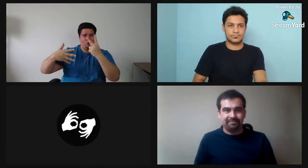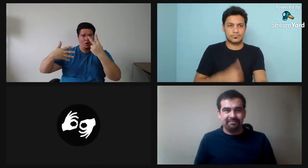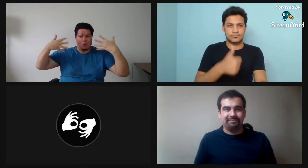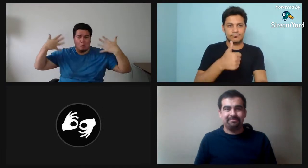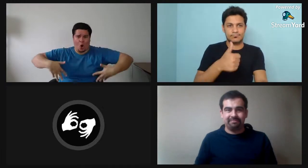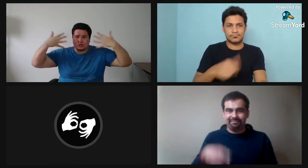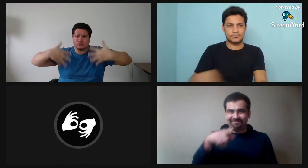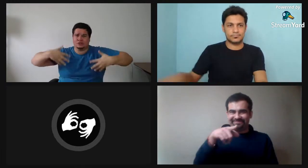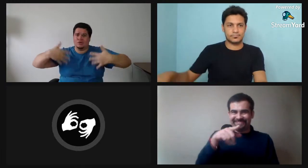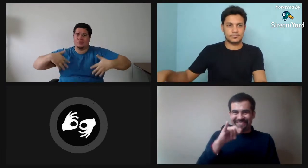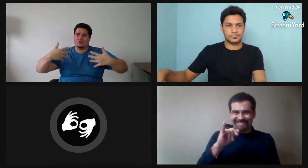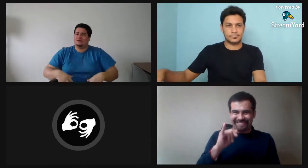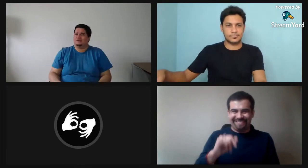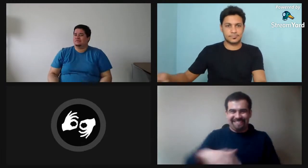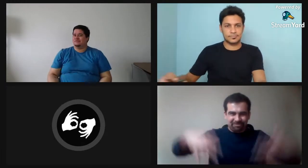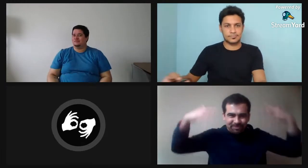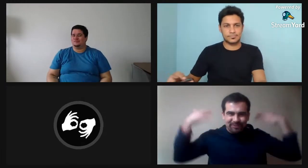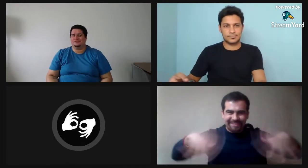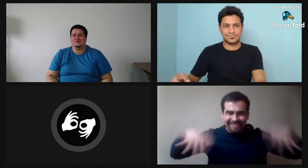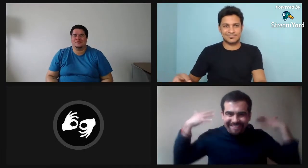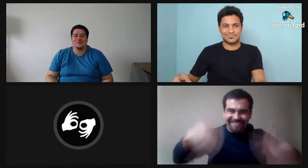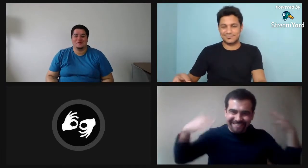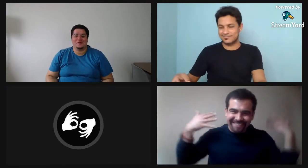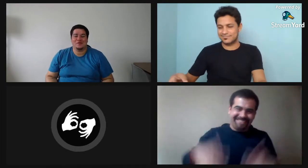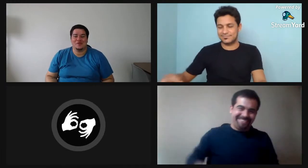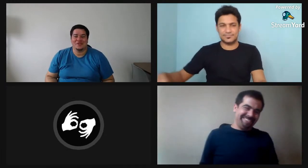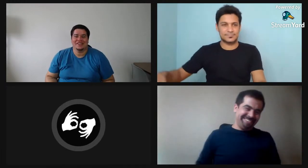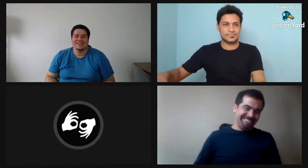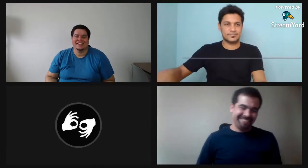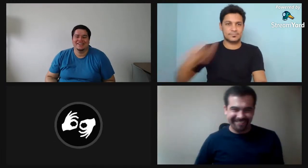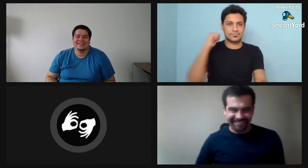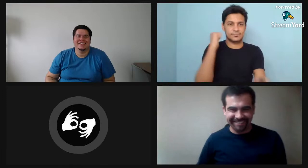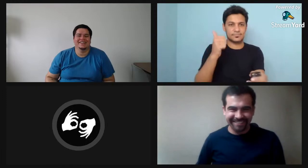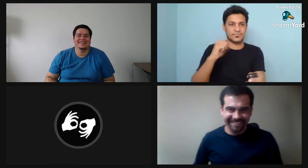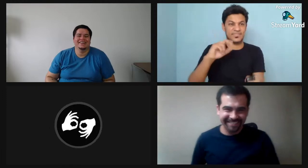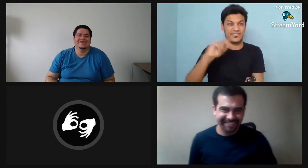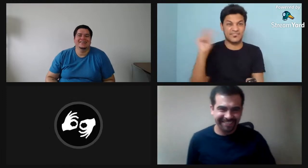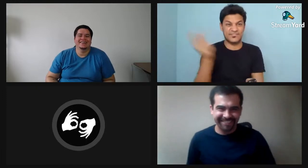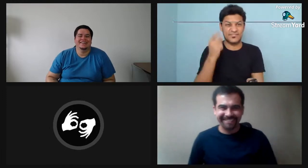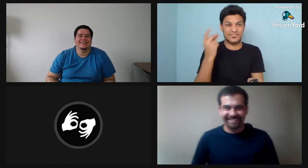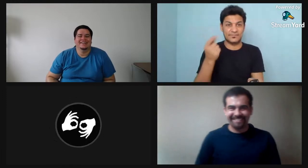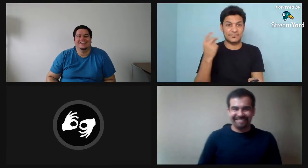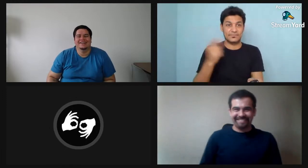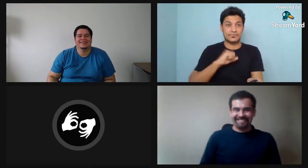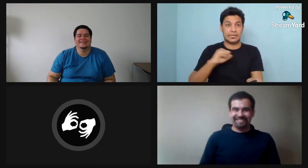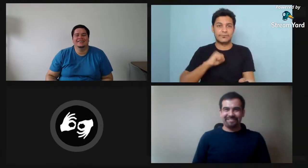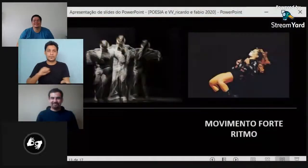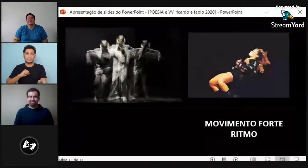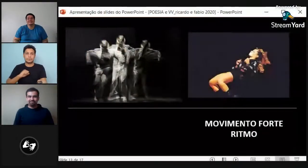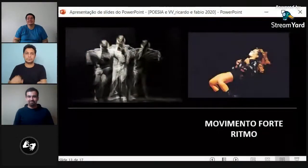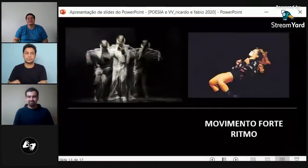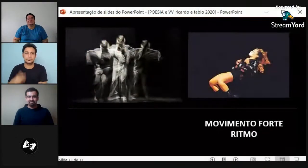claro, enfatizo en los movimientos. Los cambios de ritmo durante la historia. Se genera otra cosa. Dice, esto es súper importante.